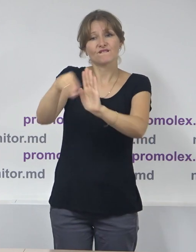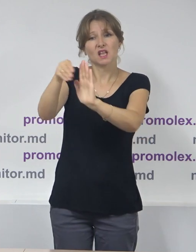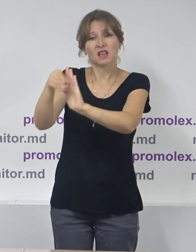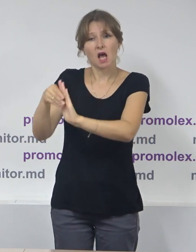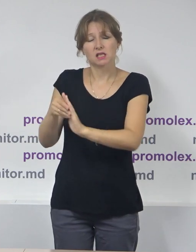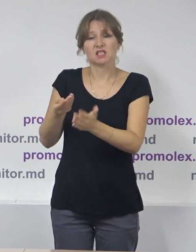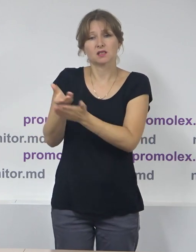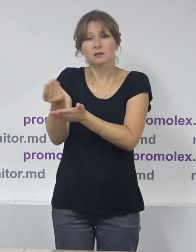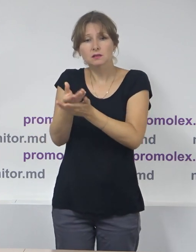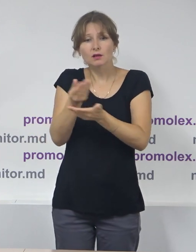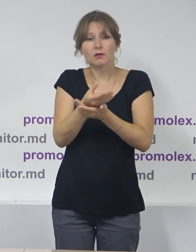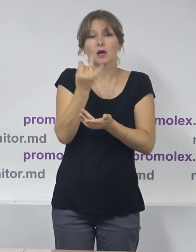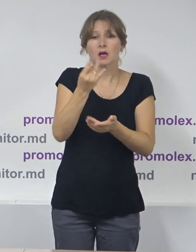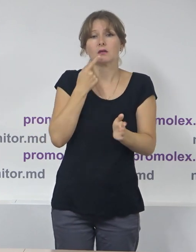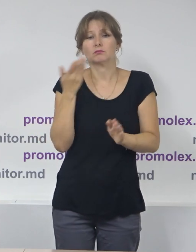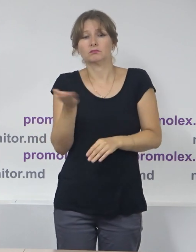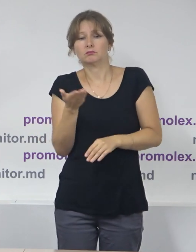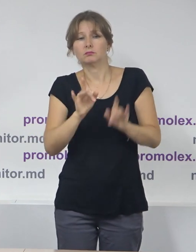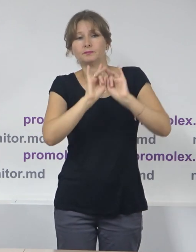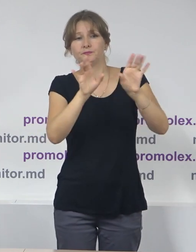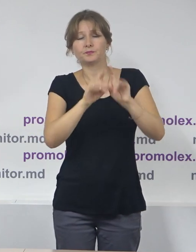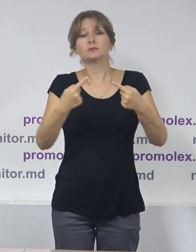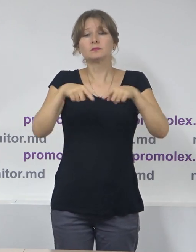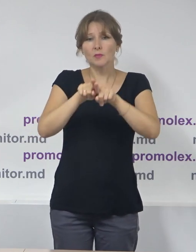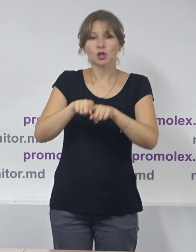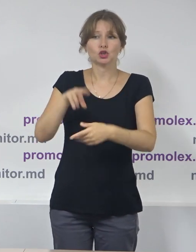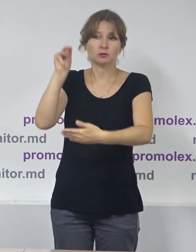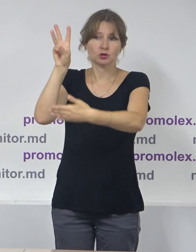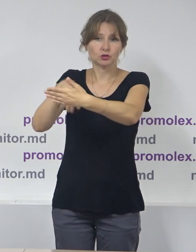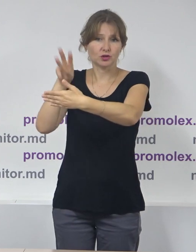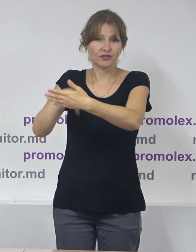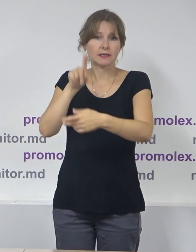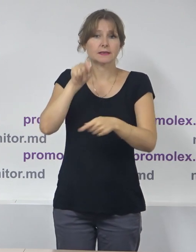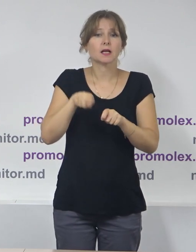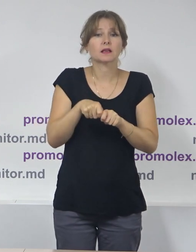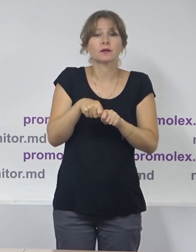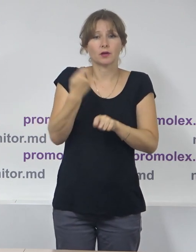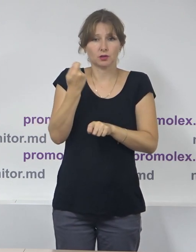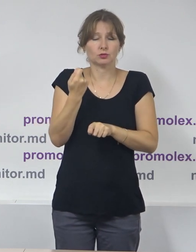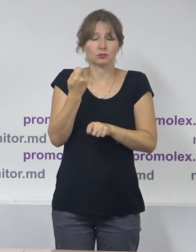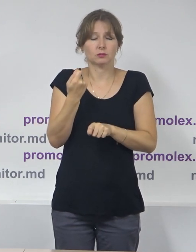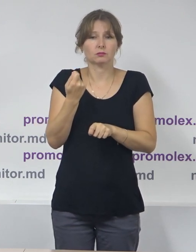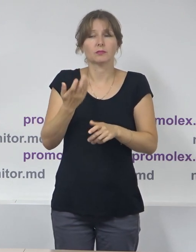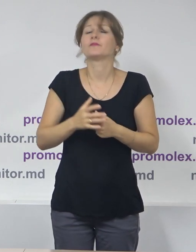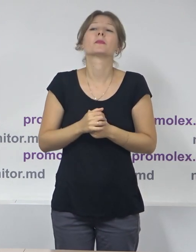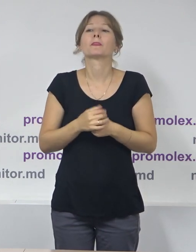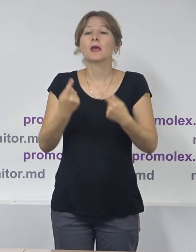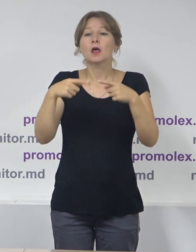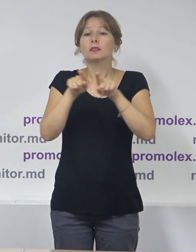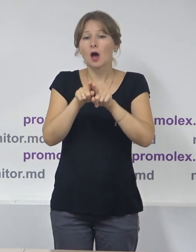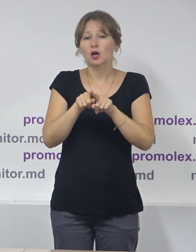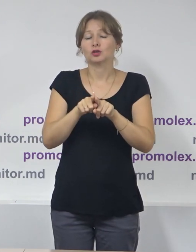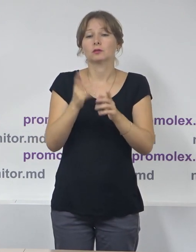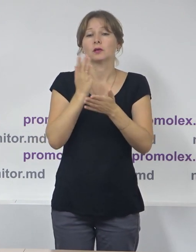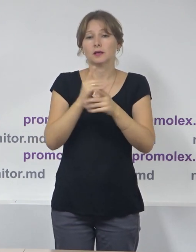dar și modalitatea de raportare financiară, precum și sancțiunile pentru încălcările de ordin financiar. La fel, în raport, veți